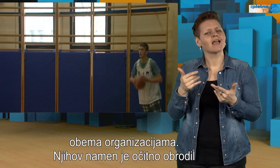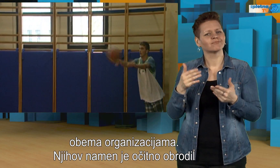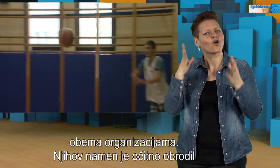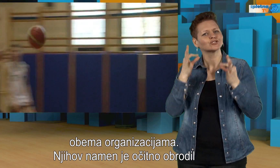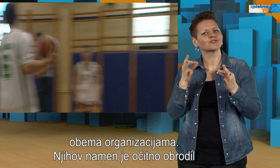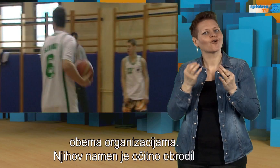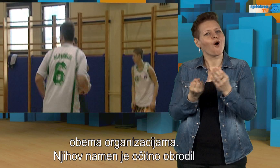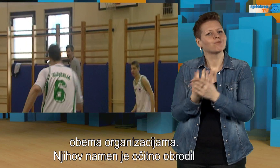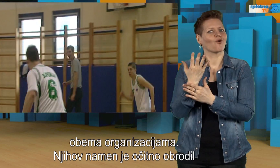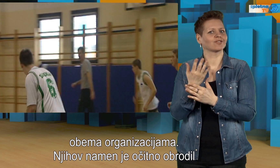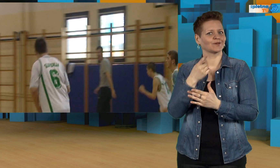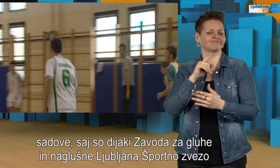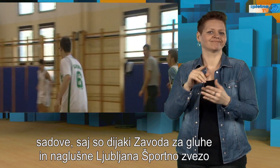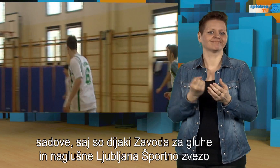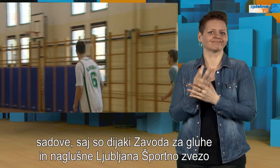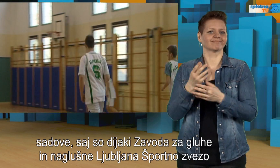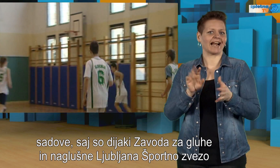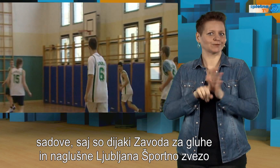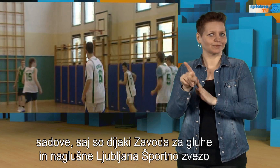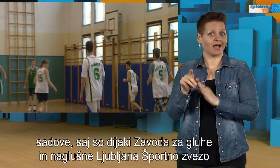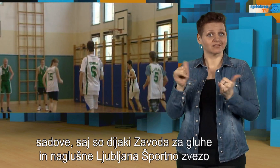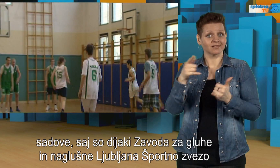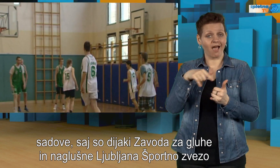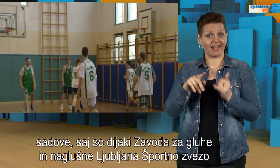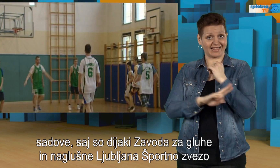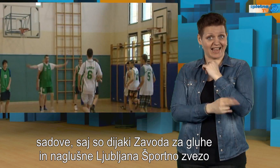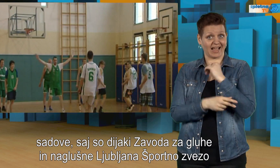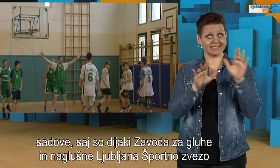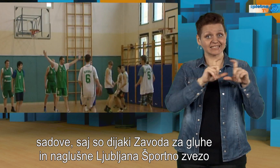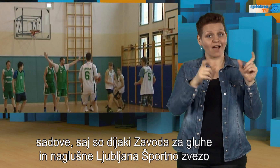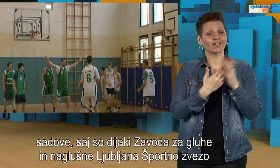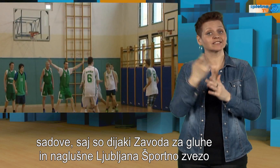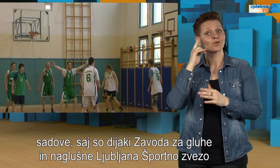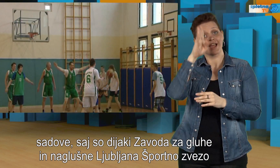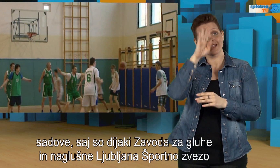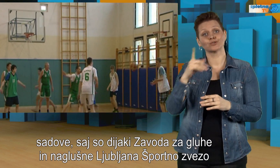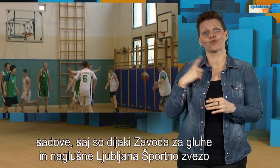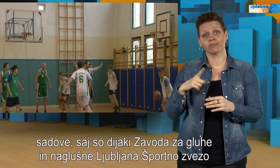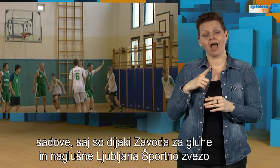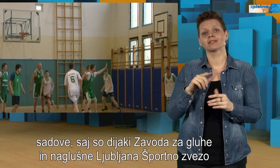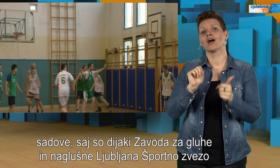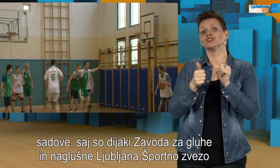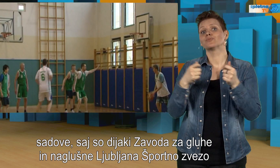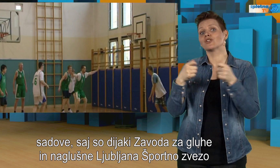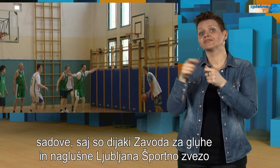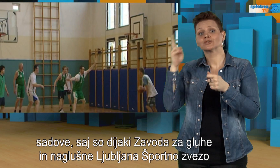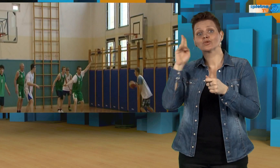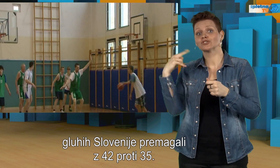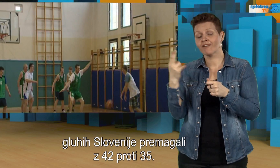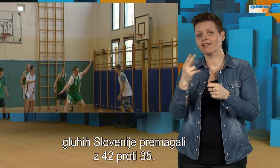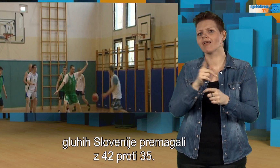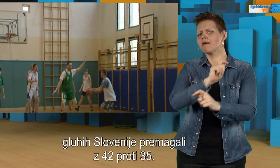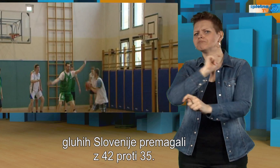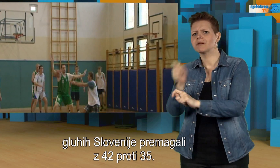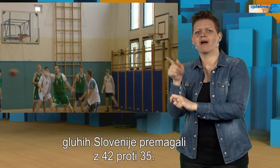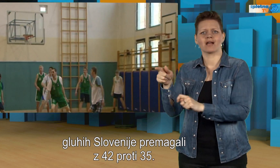očitno obrodil sadove, saj so dijaki Zavoda za gluhe in naglušne Ljubljana Športno zvezo gluhih Slovenije premagali z